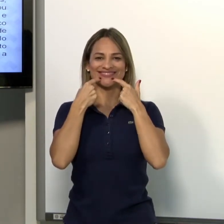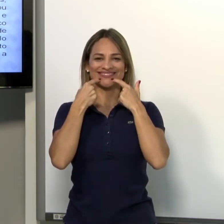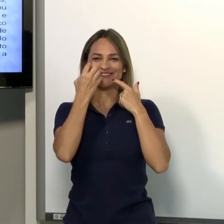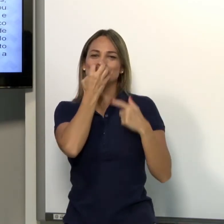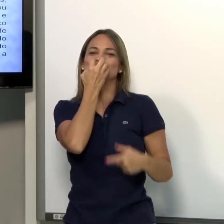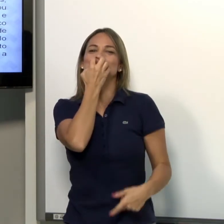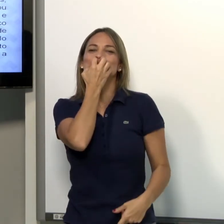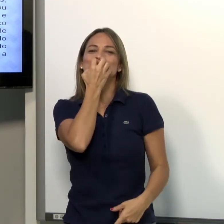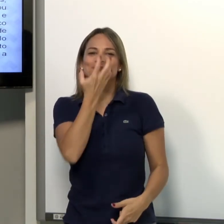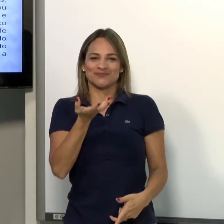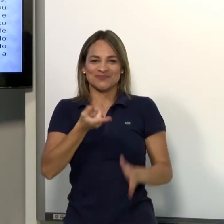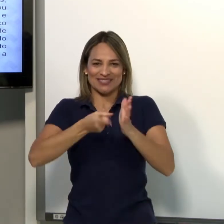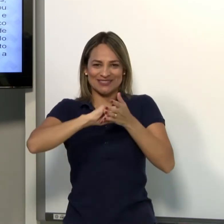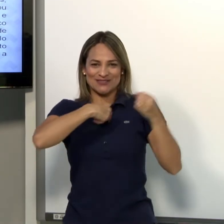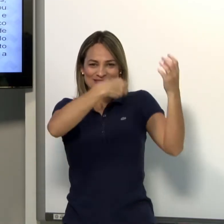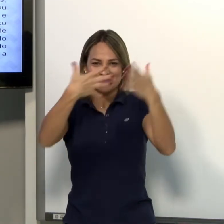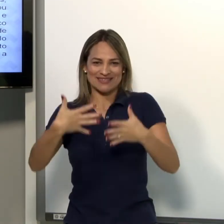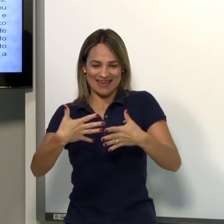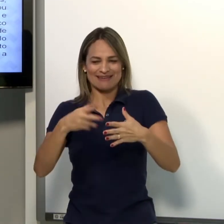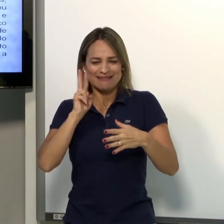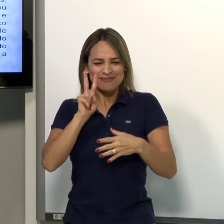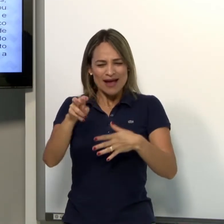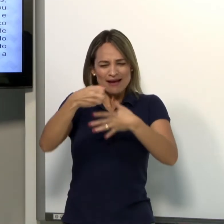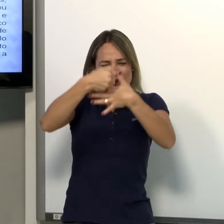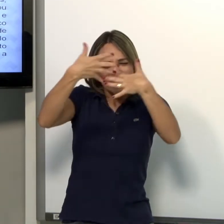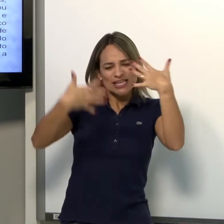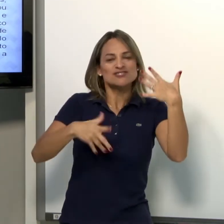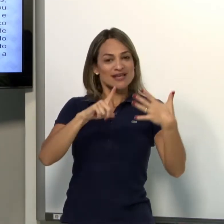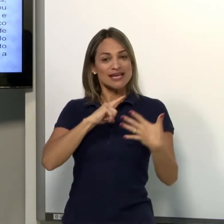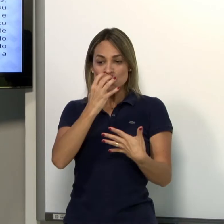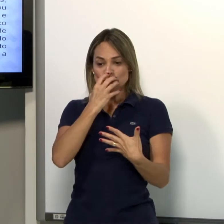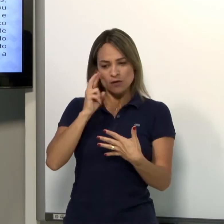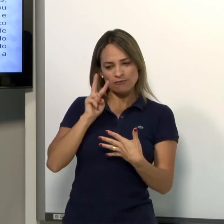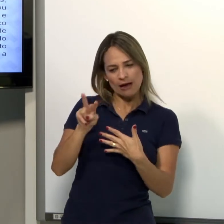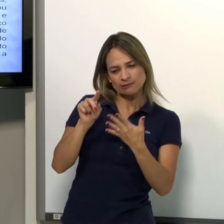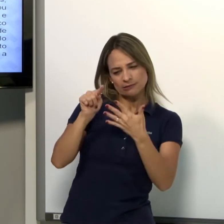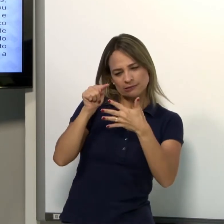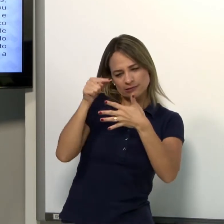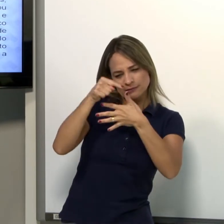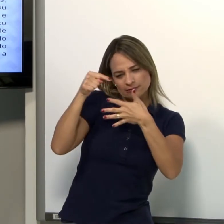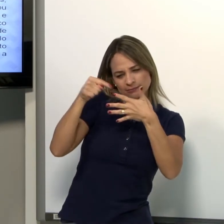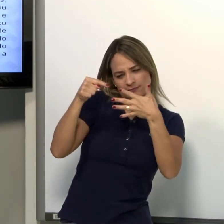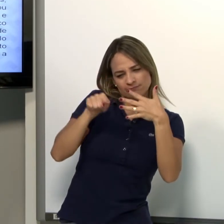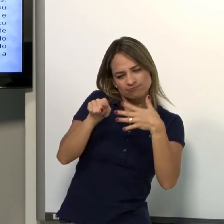articulação é na boca? Então, observe as características de cada um.